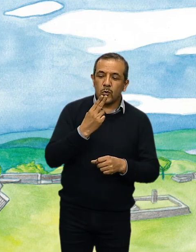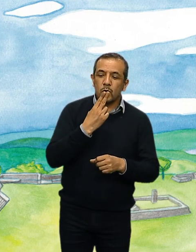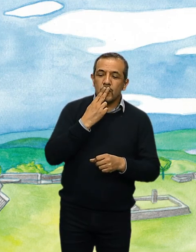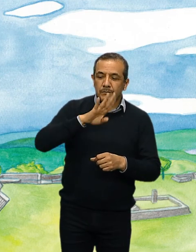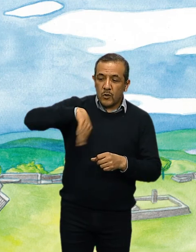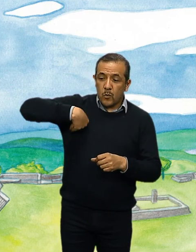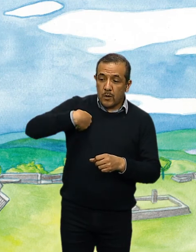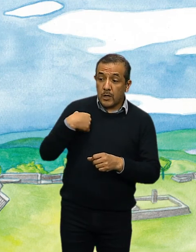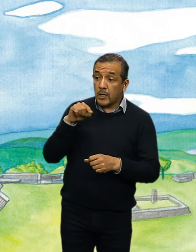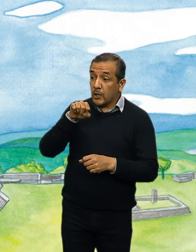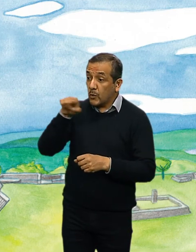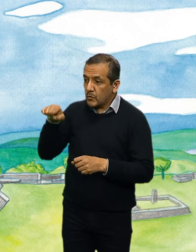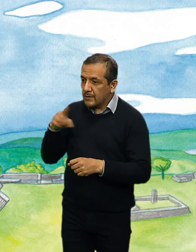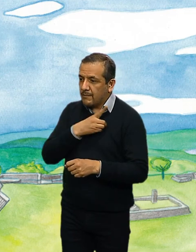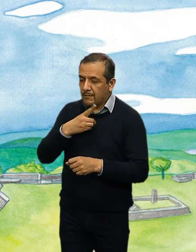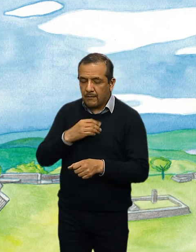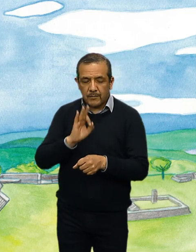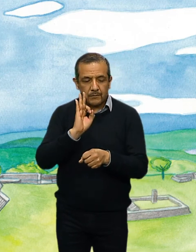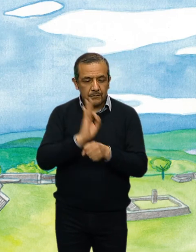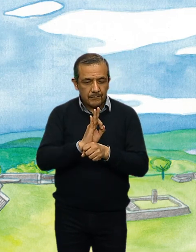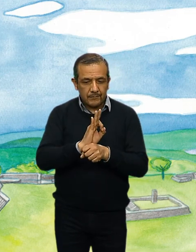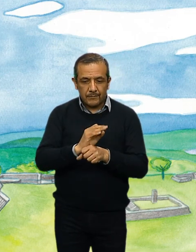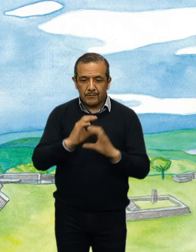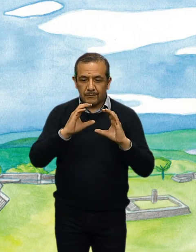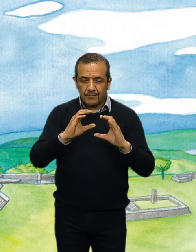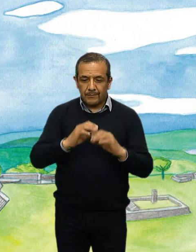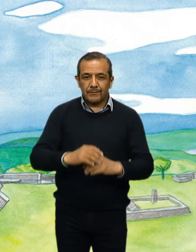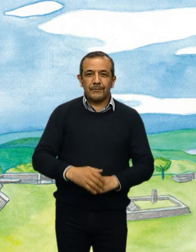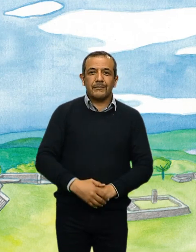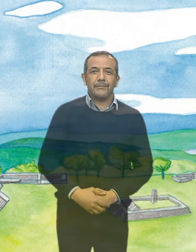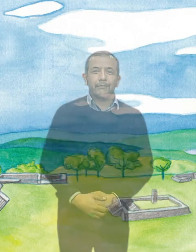de ustedes. Música Música